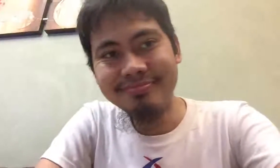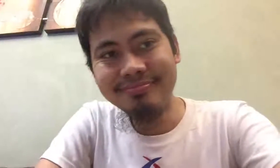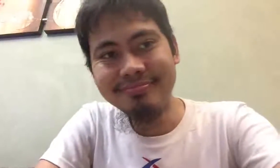City So So